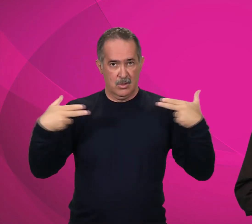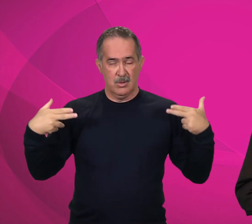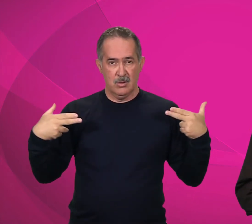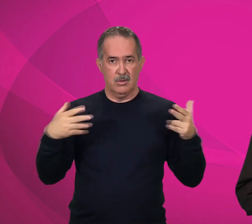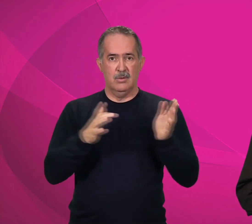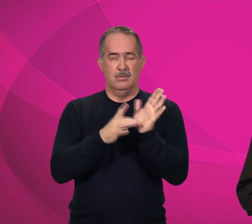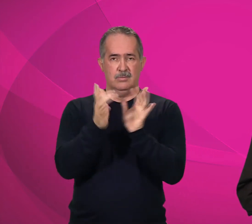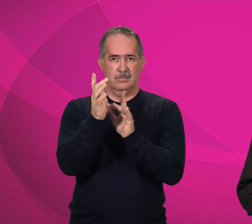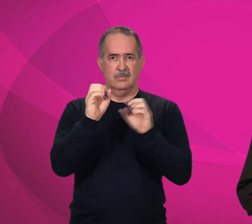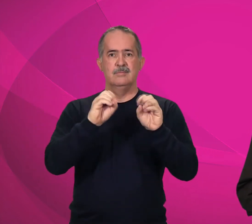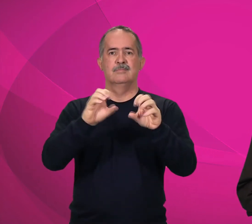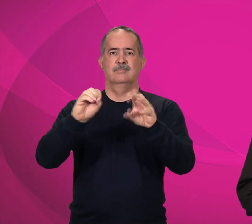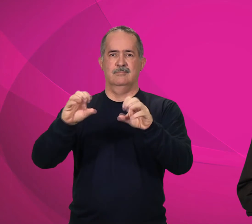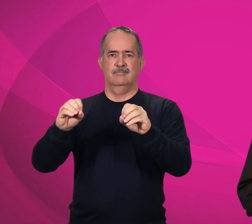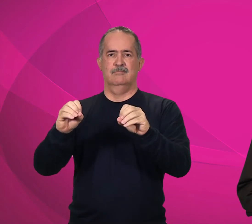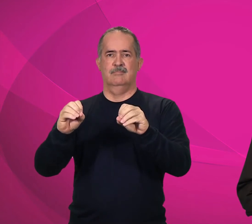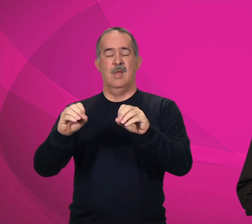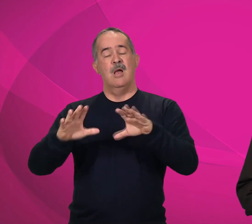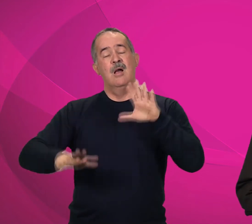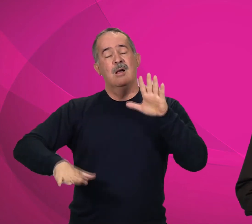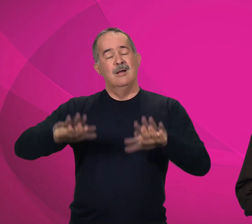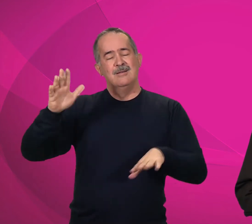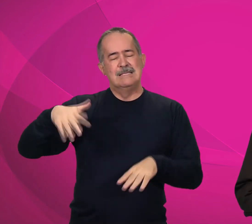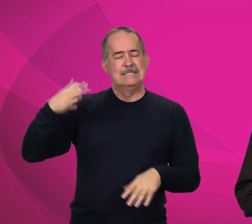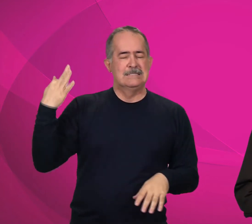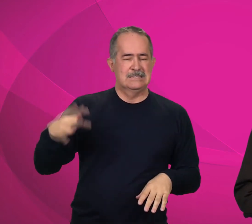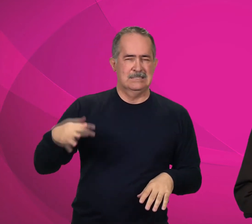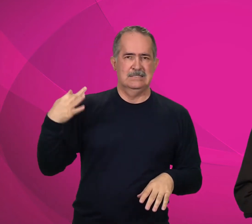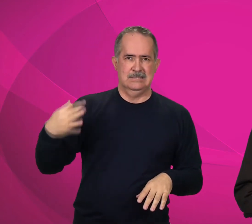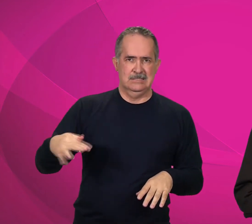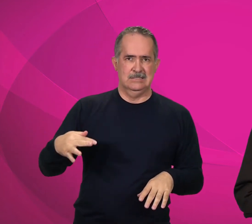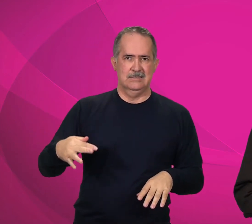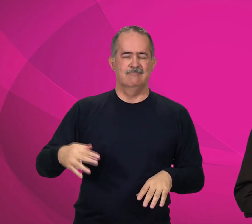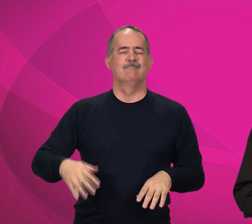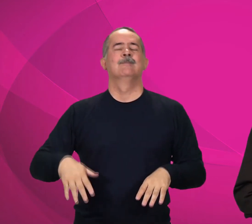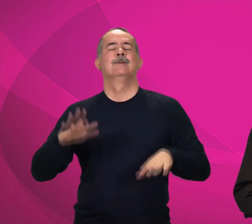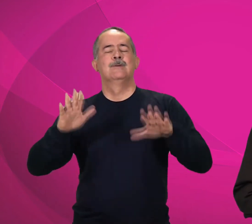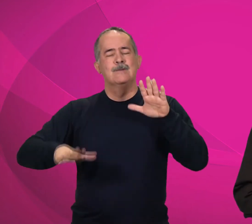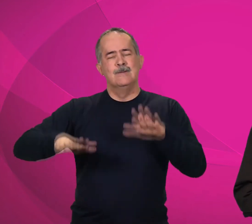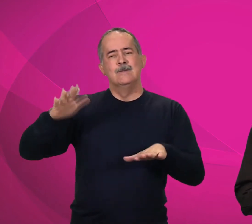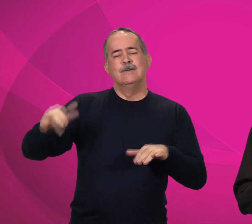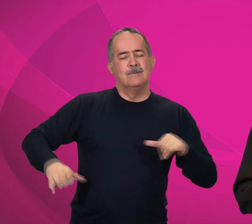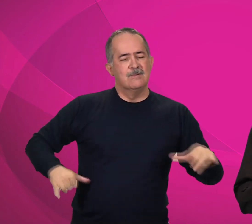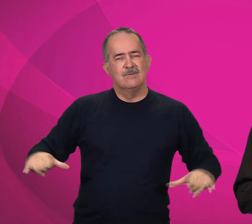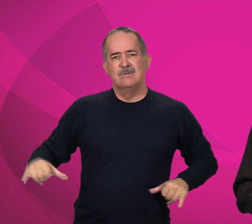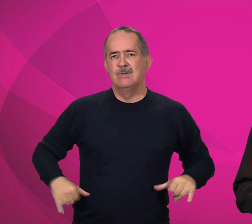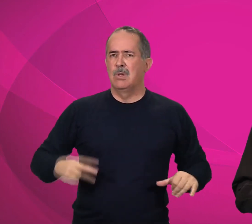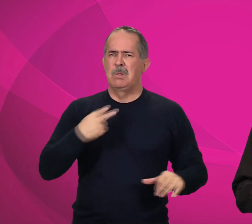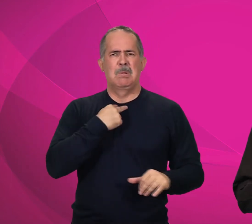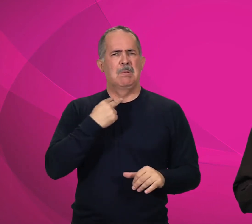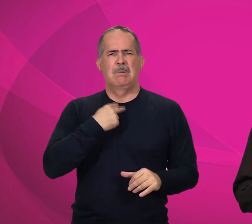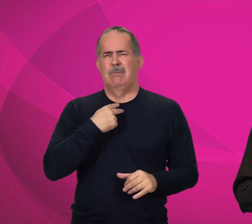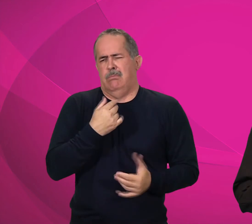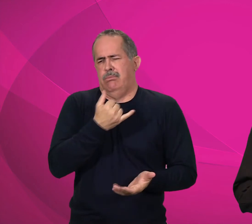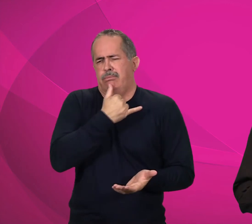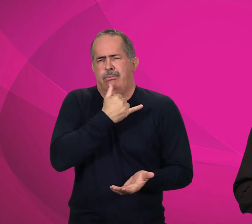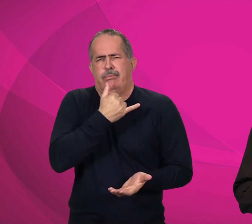Jesus. Nos momentos de dores, de sofrimentos, não podemos viver no pessimismo,